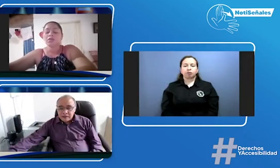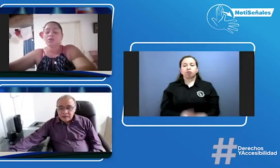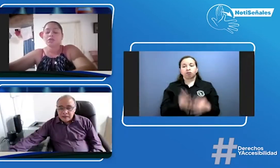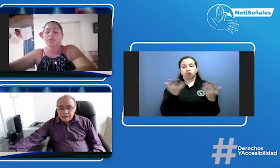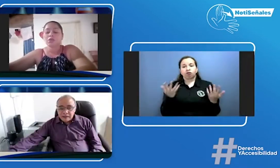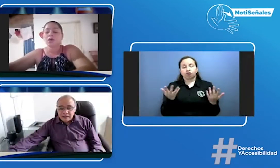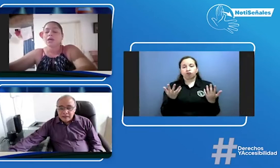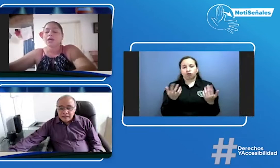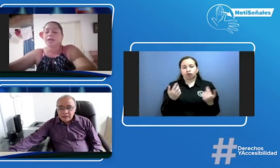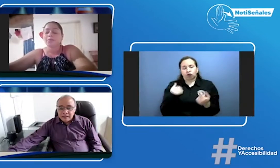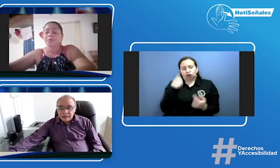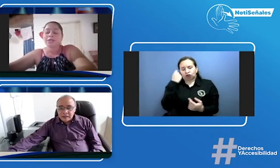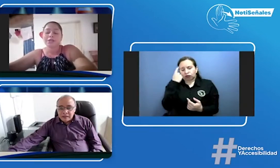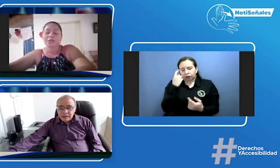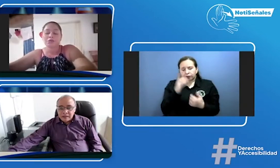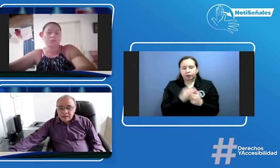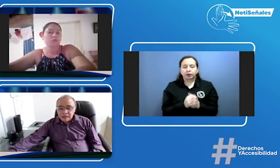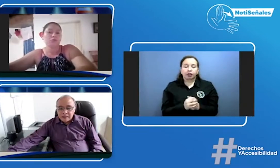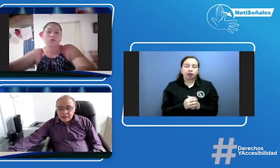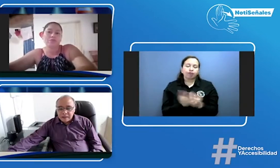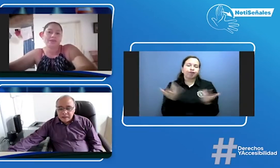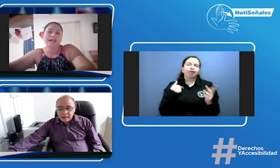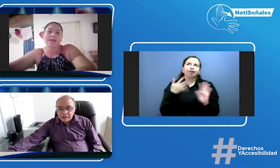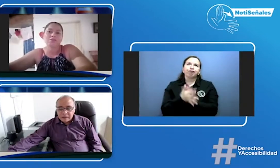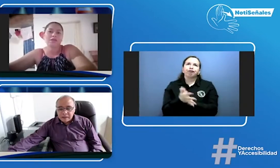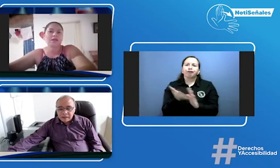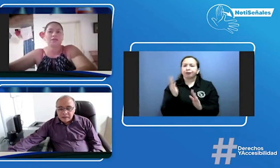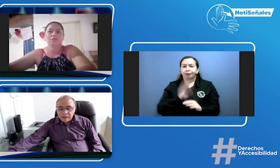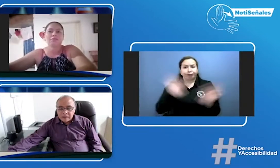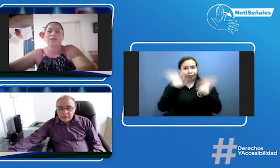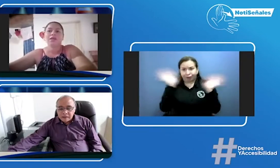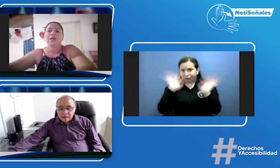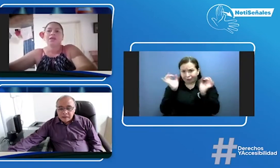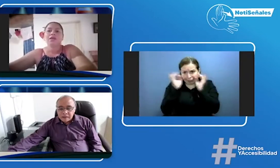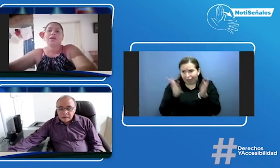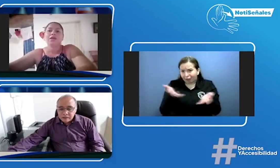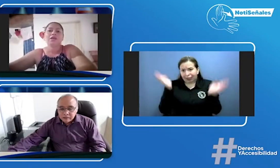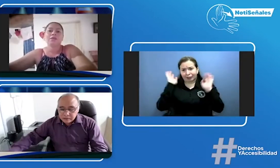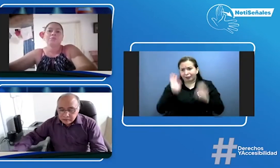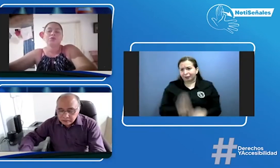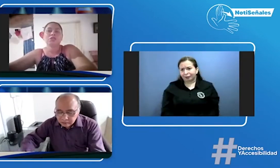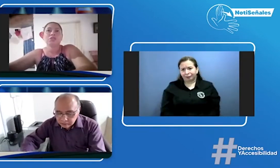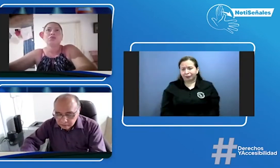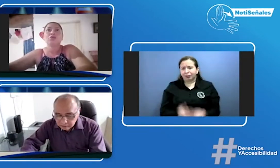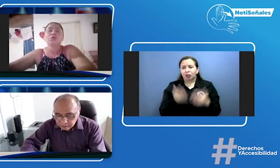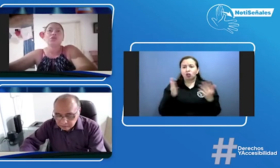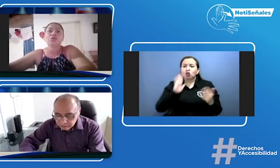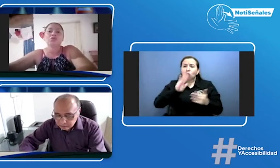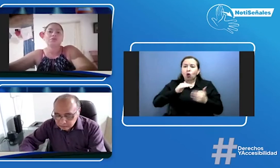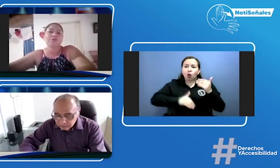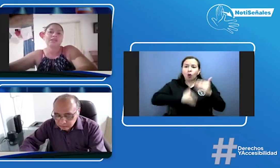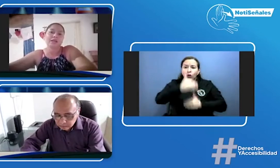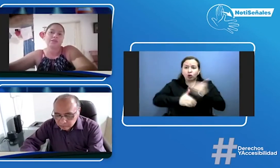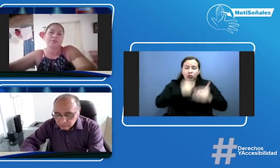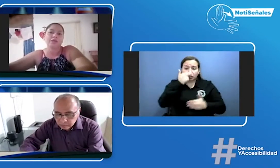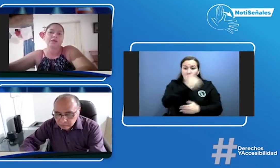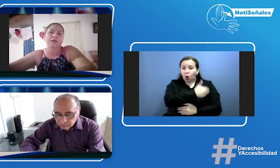entiendo pues qué le digo no fatal o sea el proceso con los niños es fatal de verdad pues